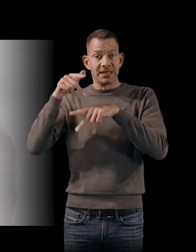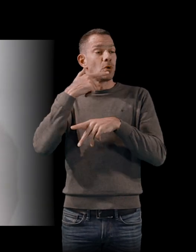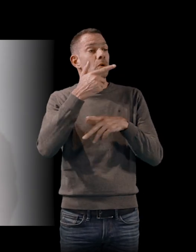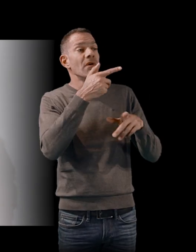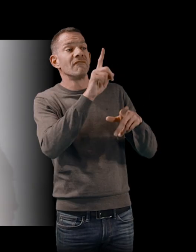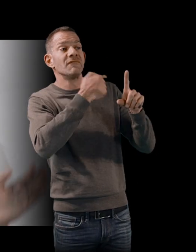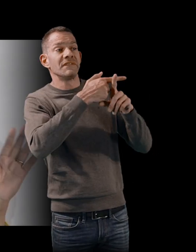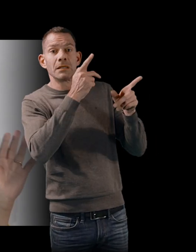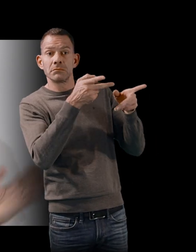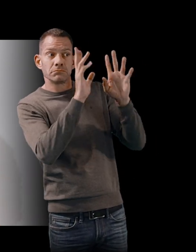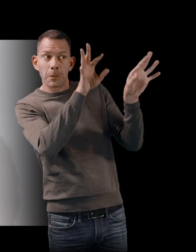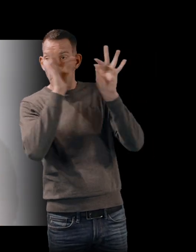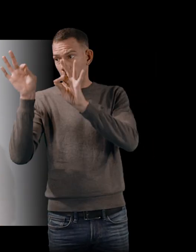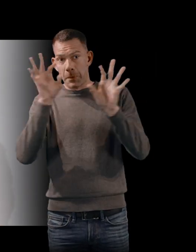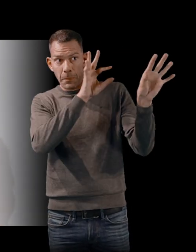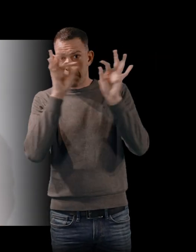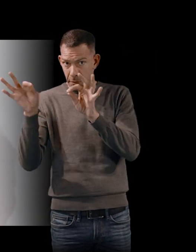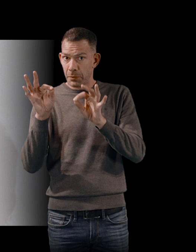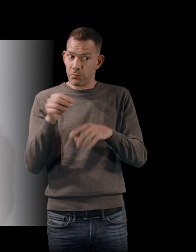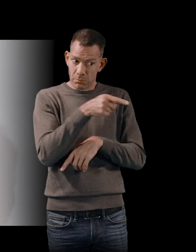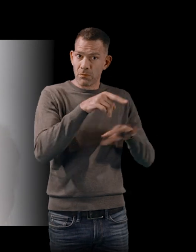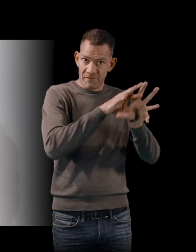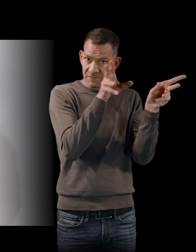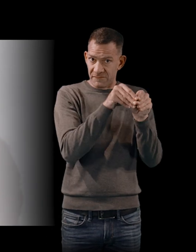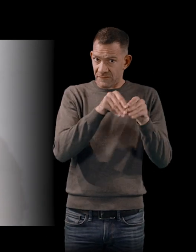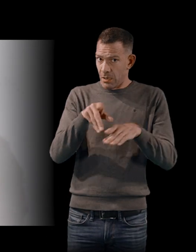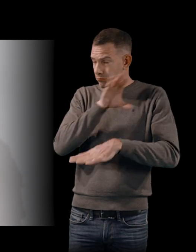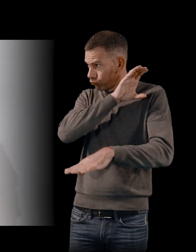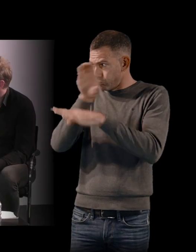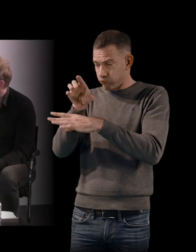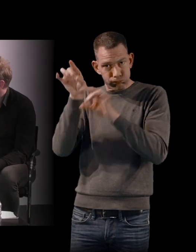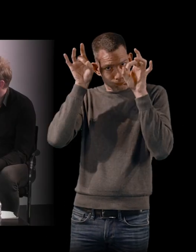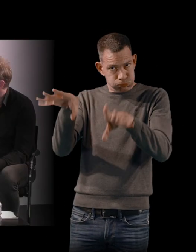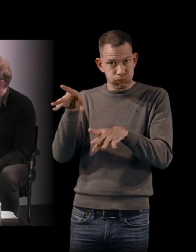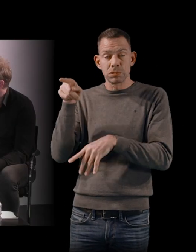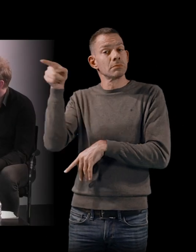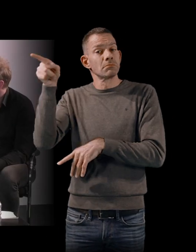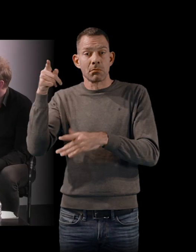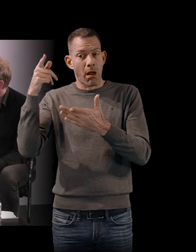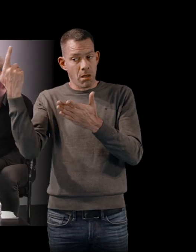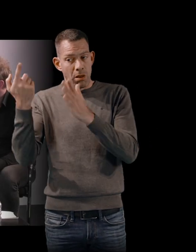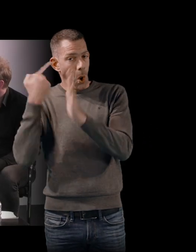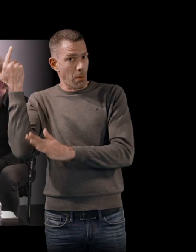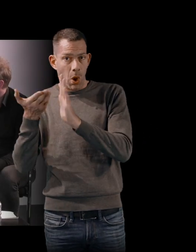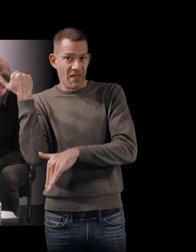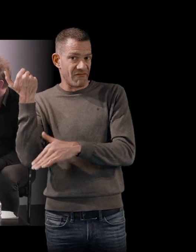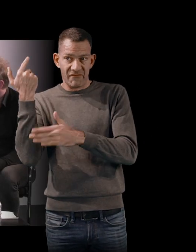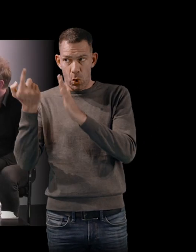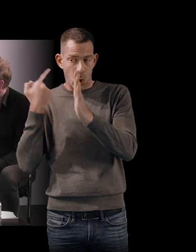et la famille a été implacable. Ils ont dû tout retirer. Je m